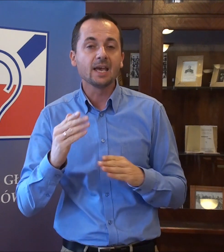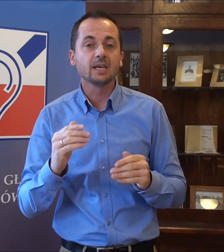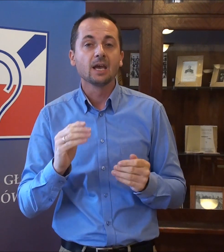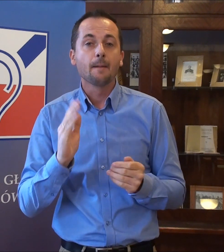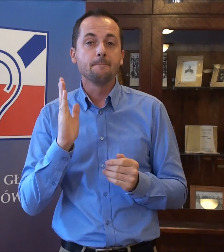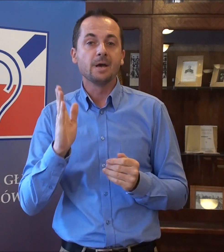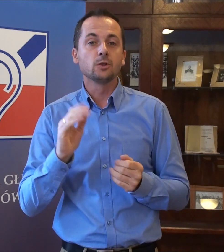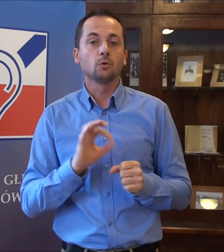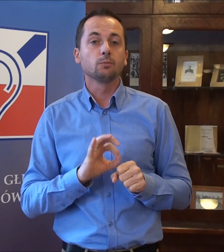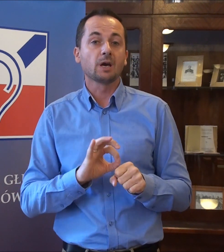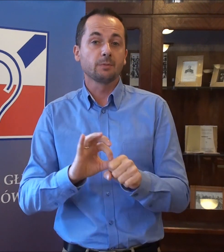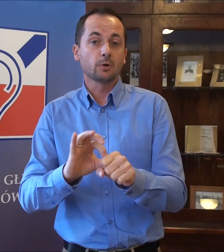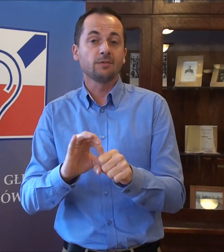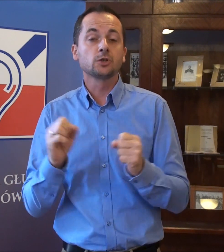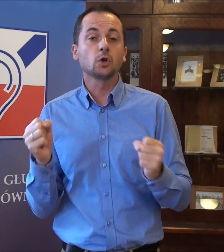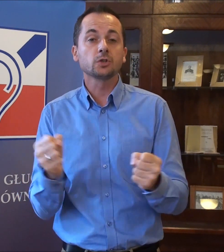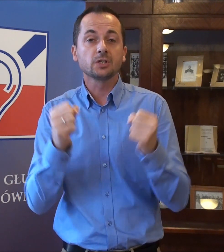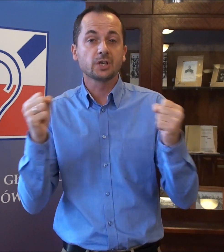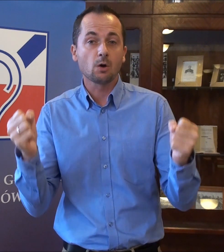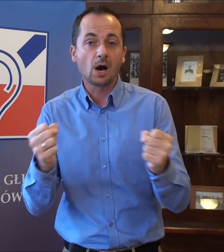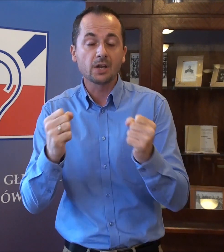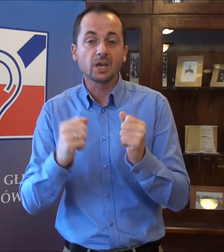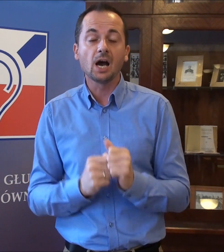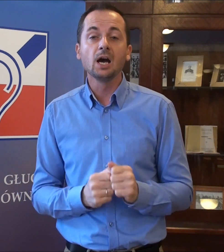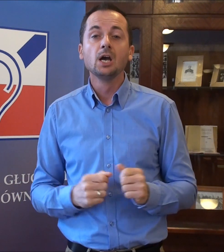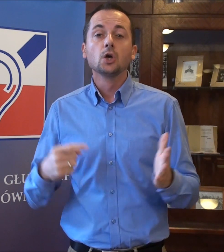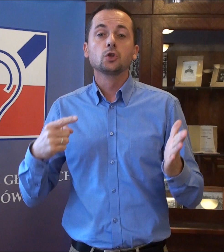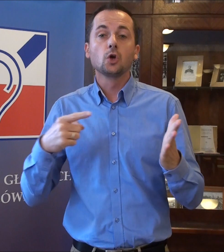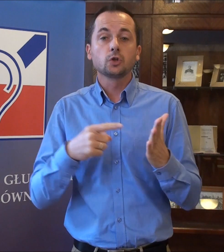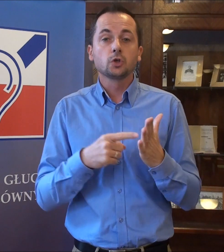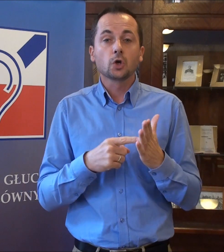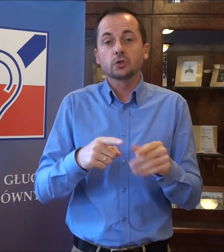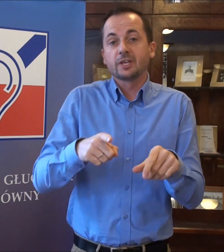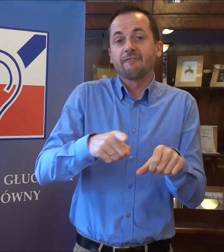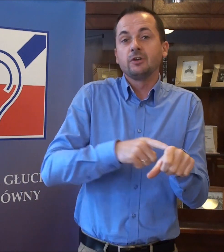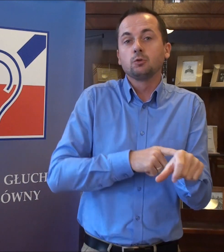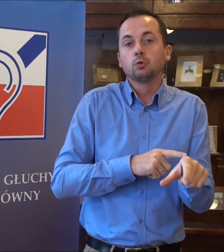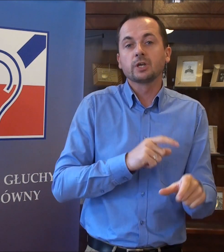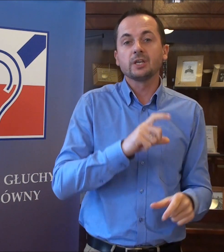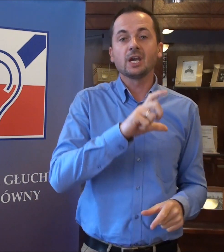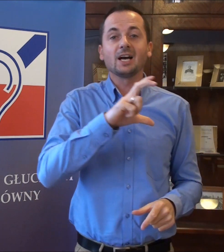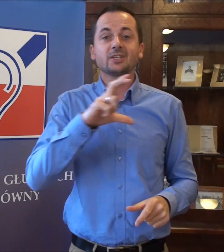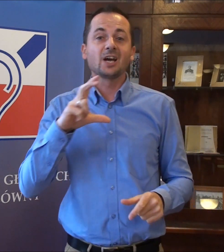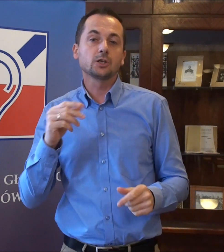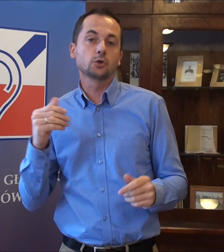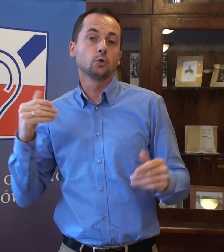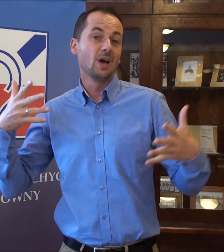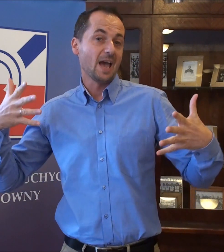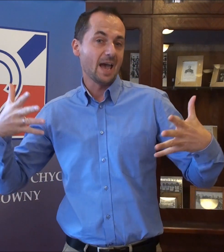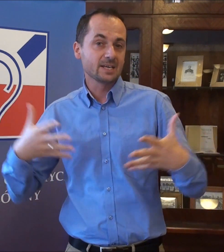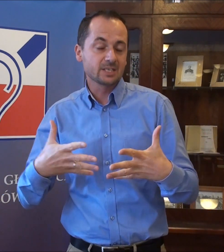będą prowadzone działania dotyczące wydłużenia czasu egzaminu,